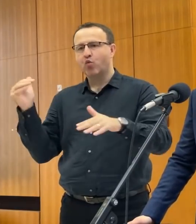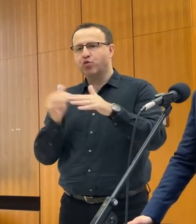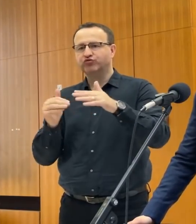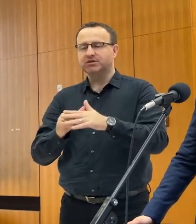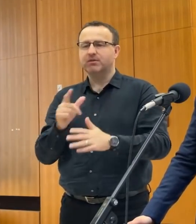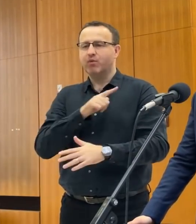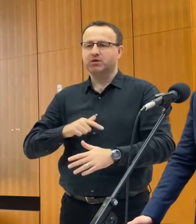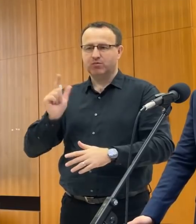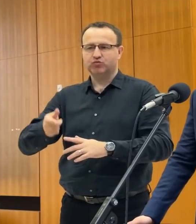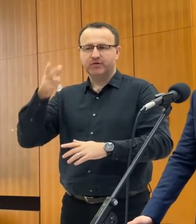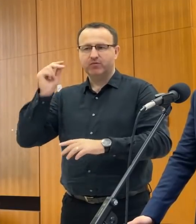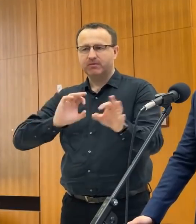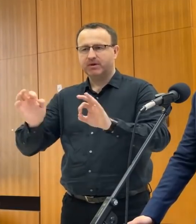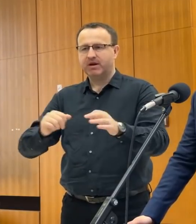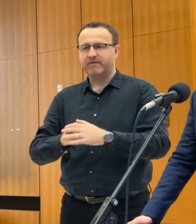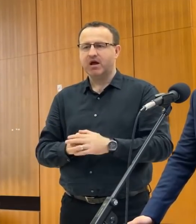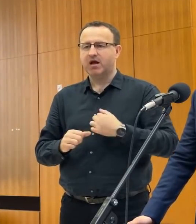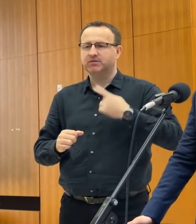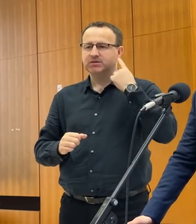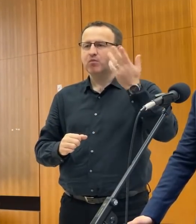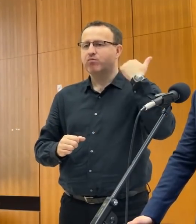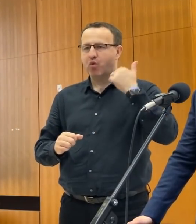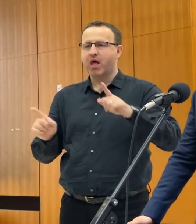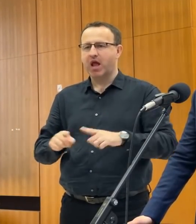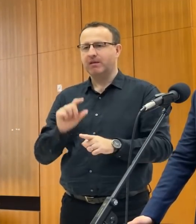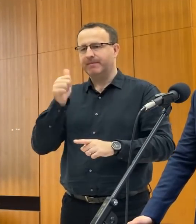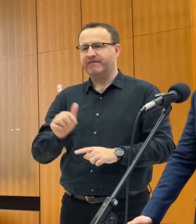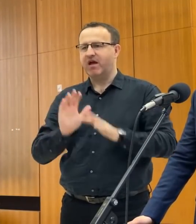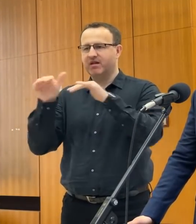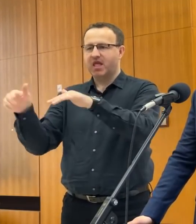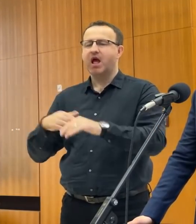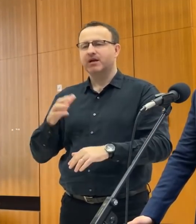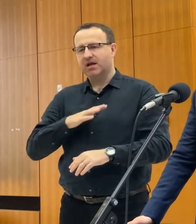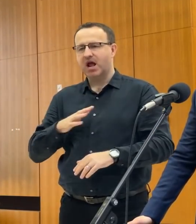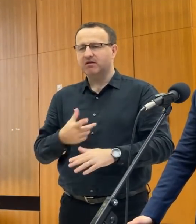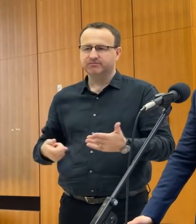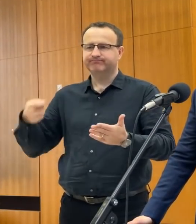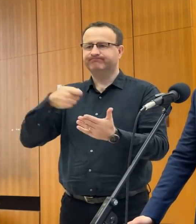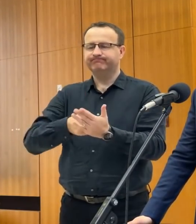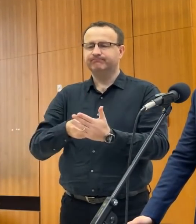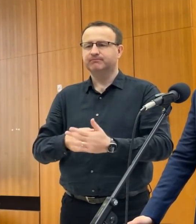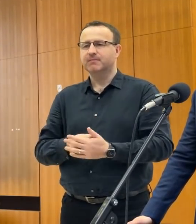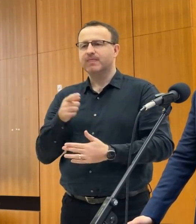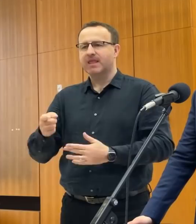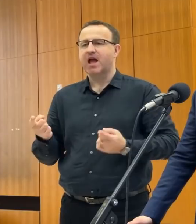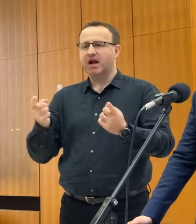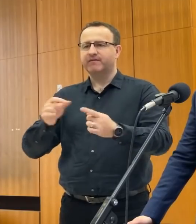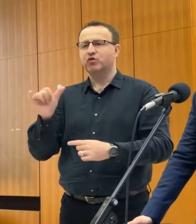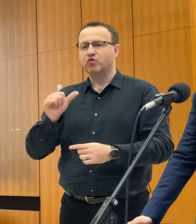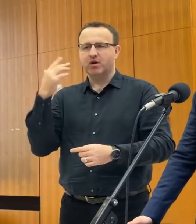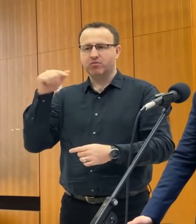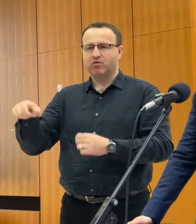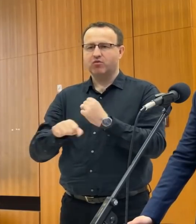musí byť pripravený, čo si myslím, že bol aj počas prvej vlny, ale rádi by sme nadviazali na tie aktivity, ktoré sme tam